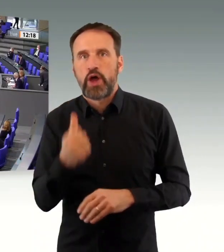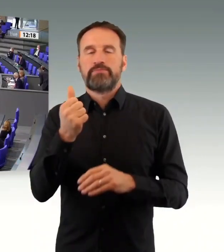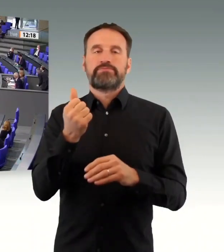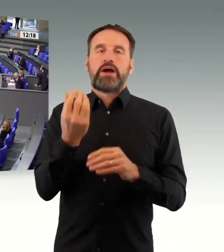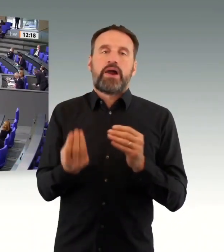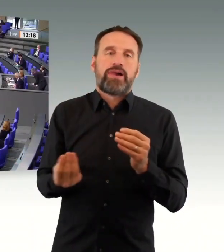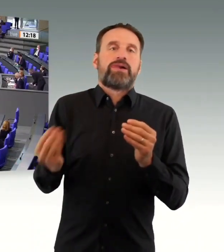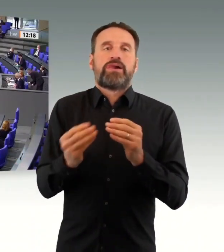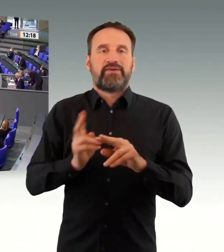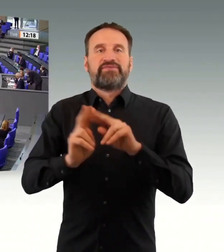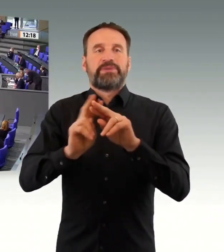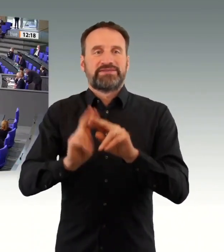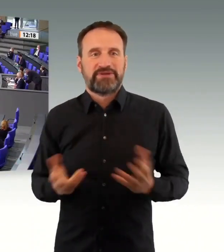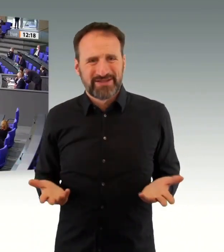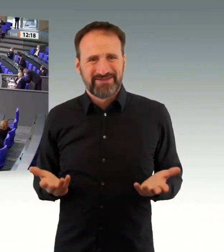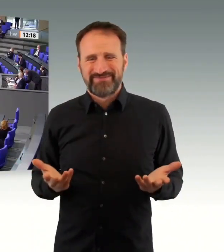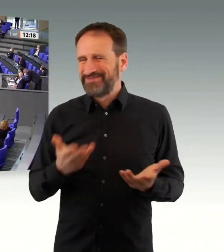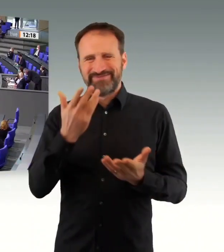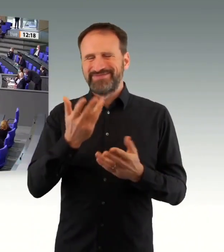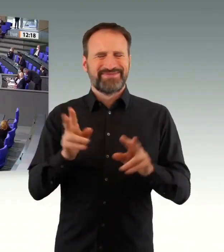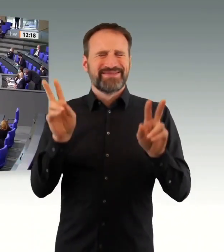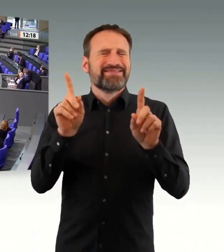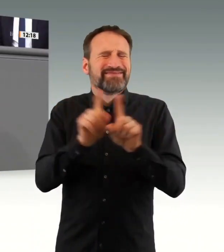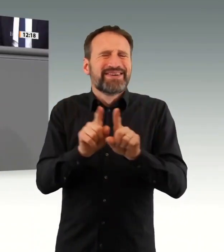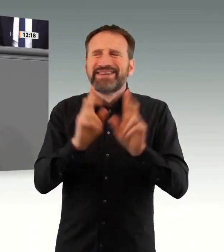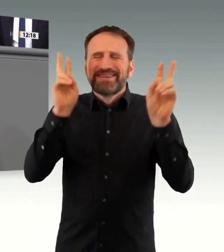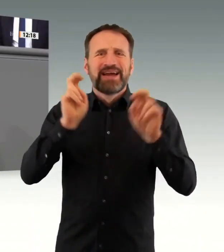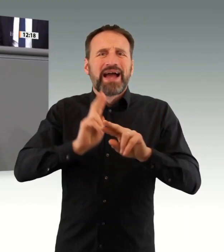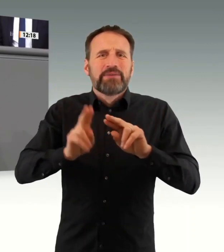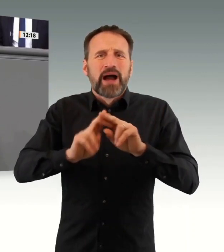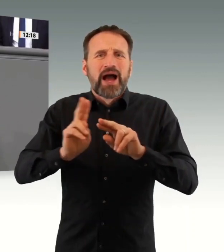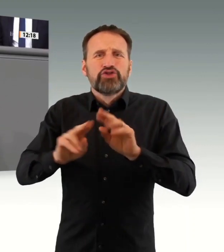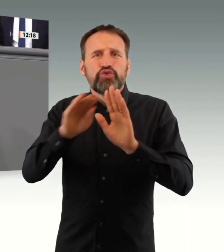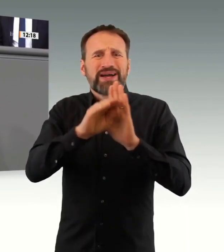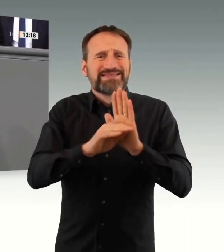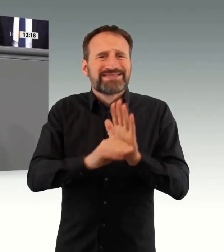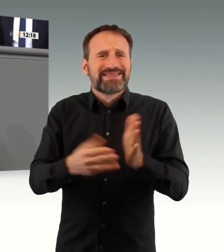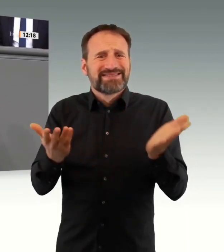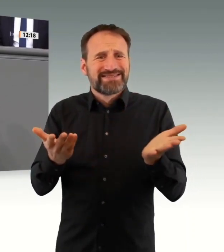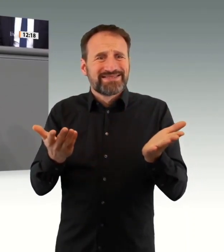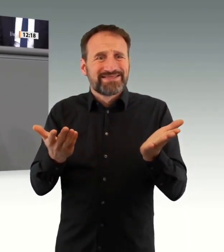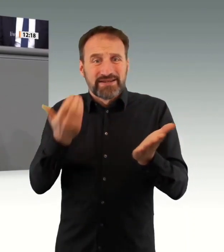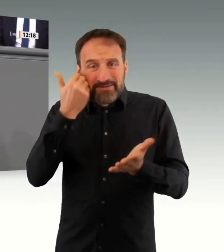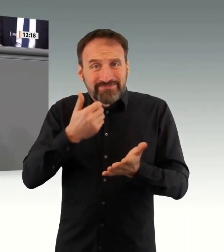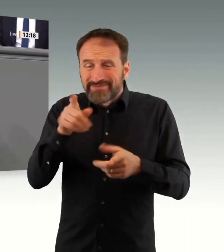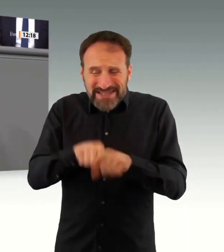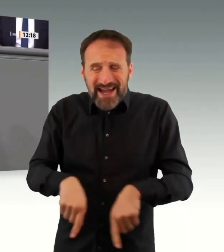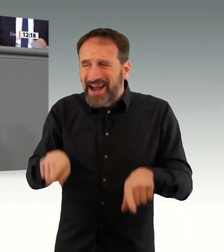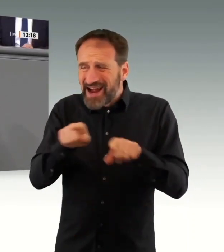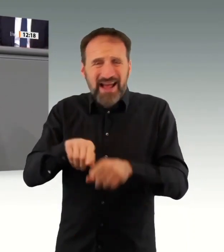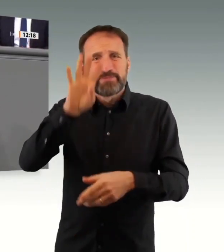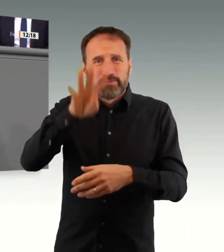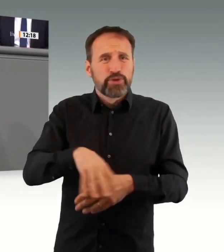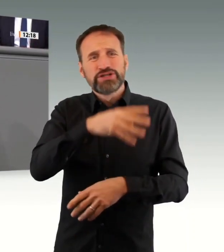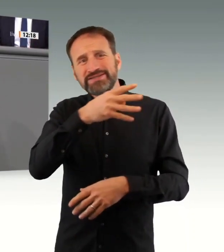All das wäre nicht nötig, wenn Sie auf uns gehört hätten. Denn das Mittel der Wahl ist